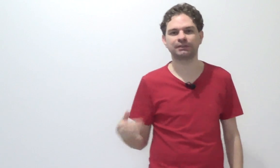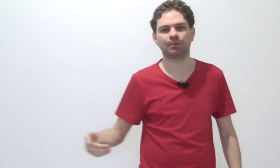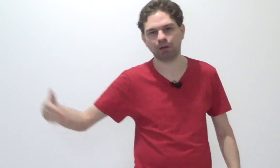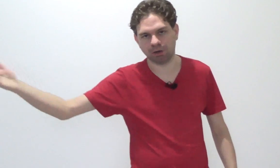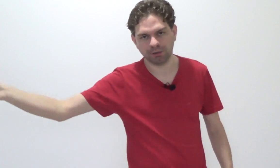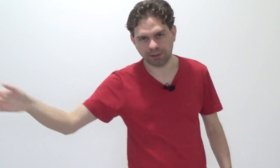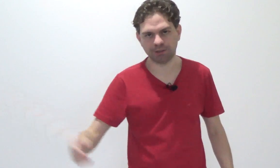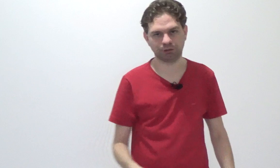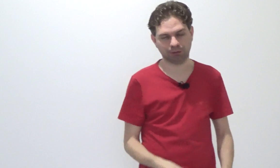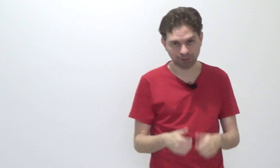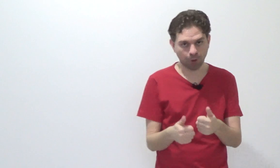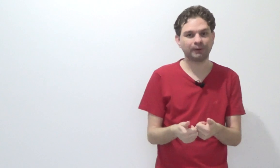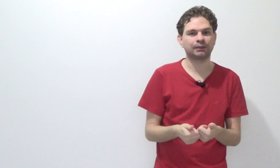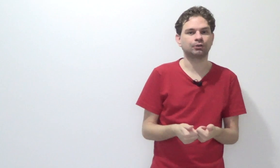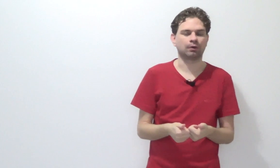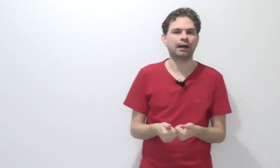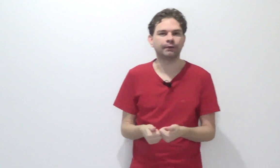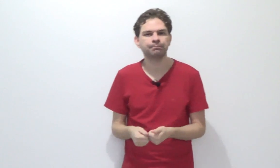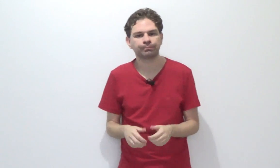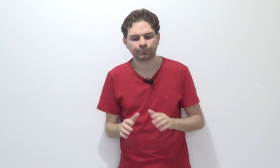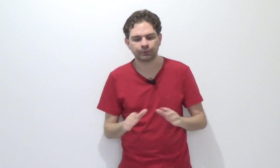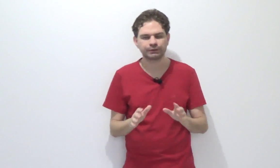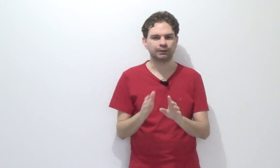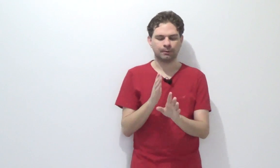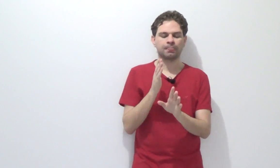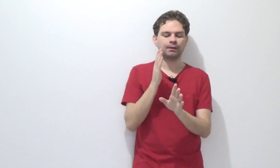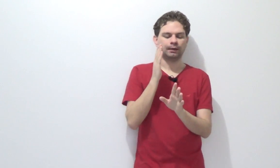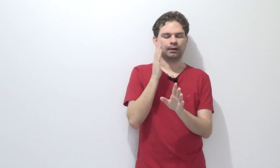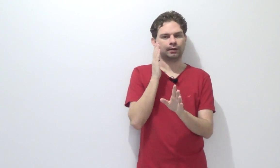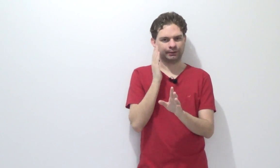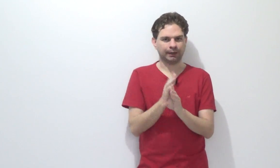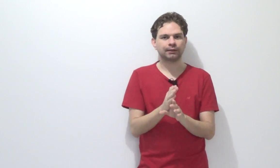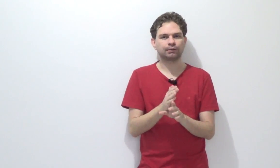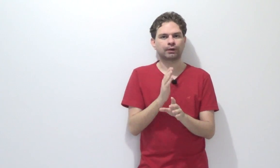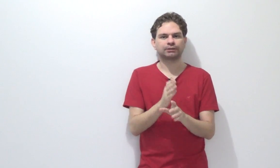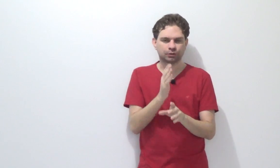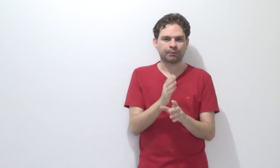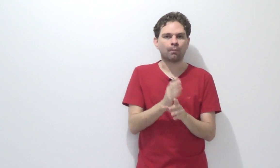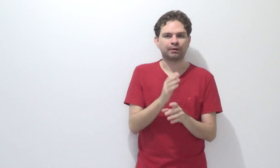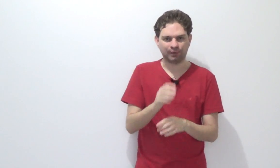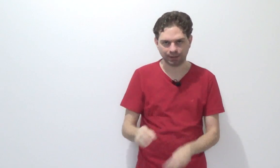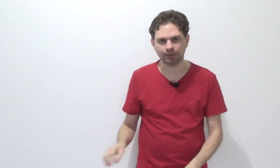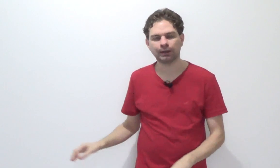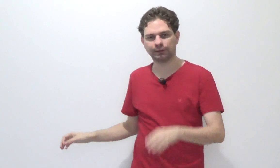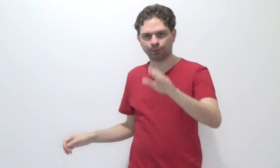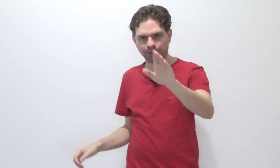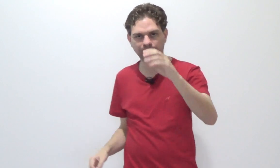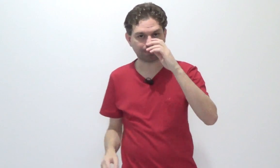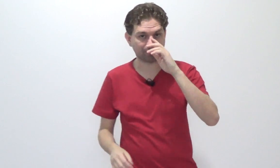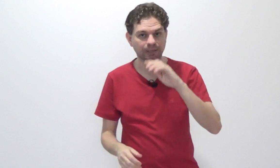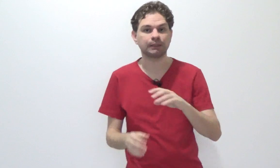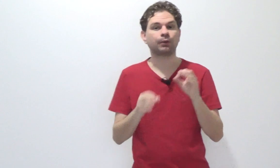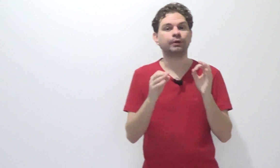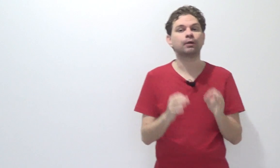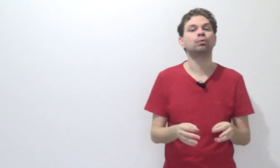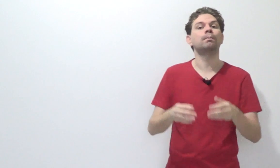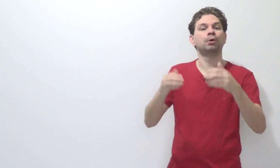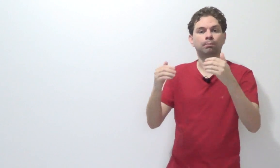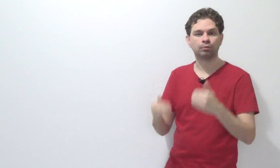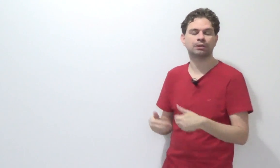seria melhor Erechim. Deu pra entender a jogada? Então, assim, entenda que no caso de ação penal privada, a teoria que prevalece é a teoria do meu bolso